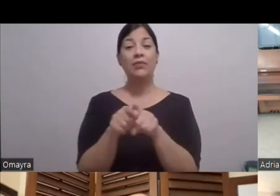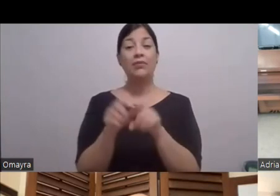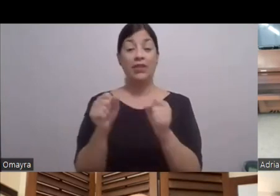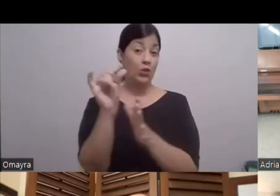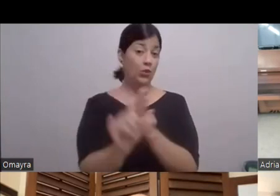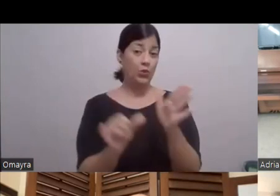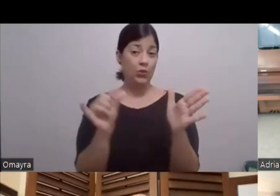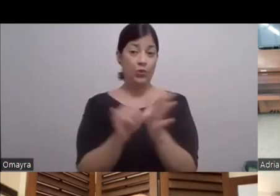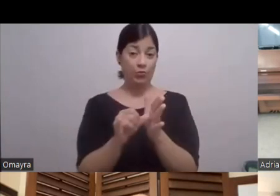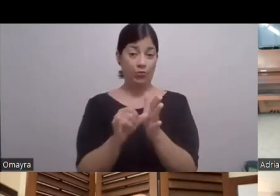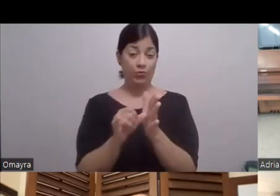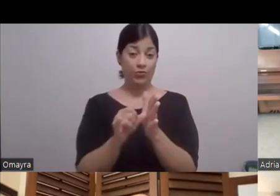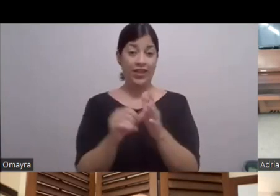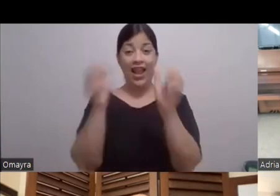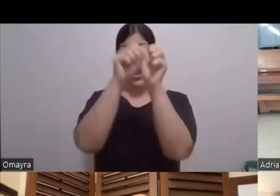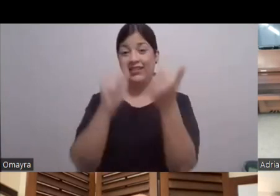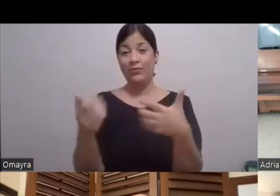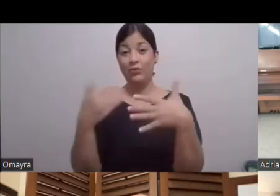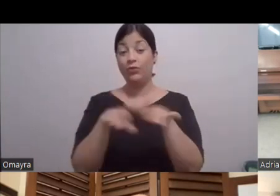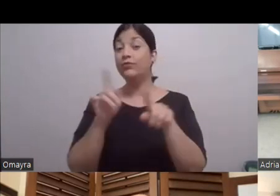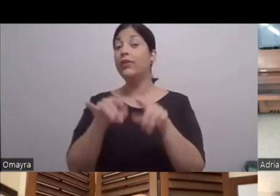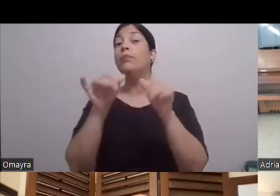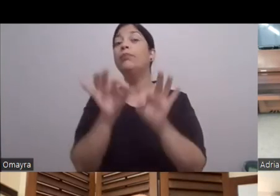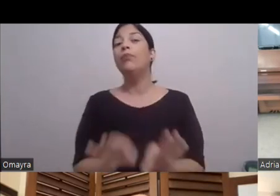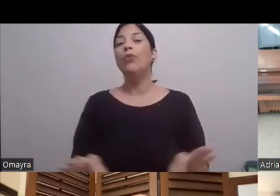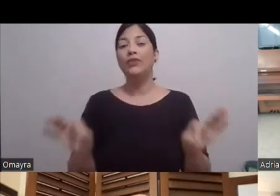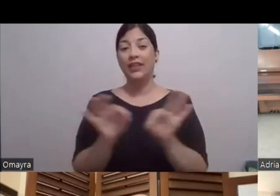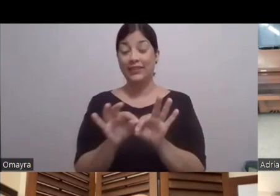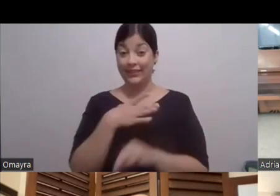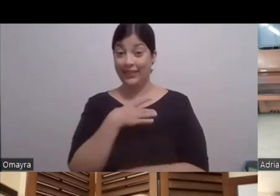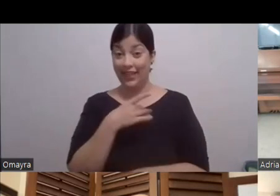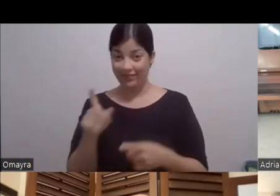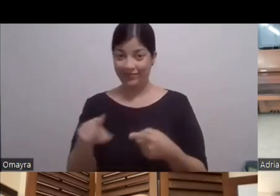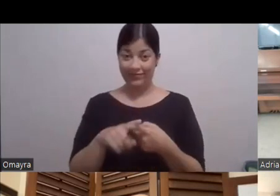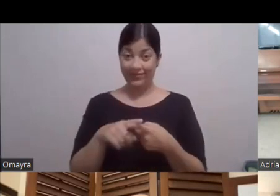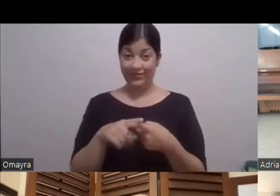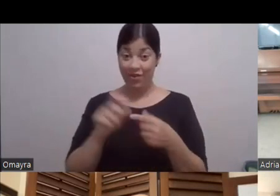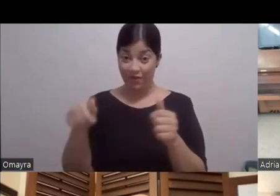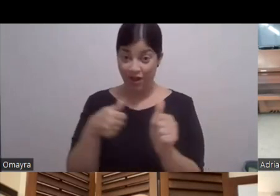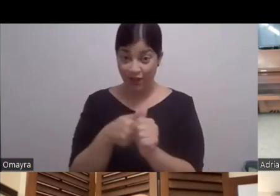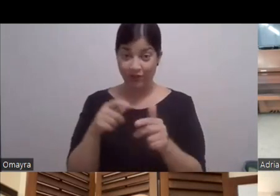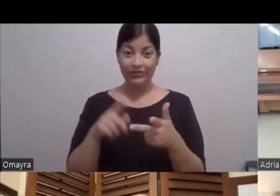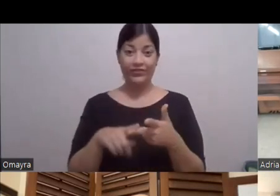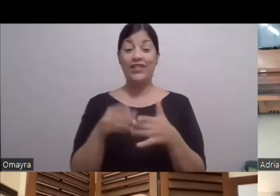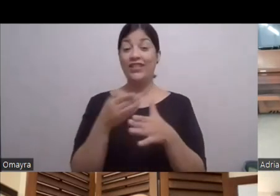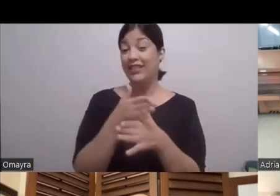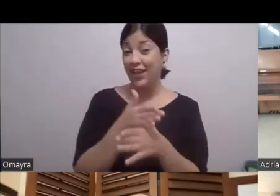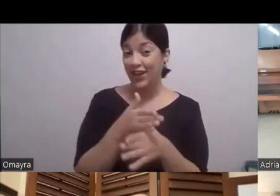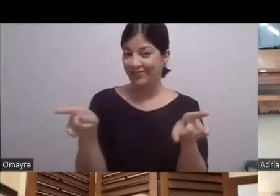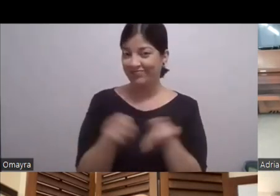canal Artefusión Y es bien importante Que además del like Además del follow Además del share Nos